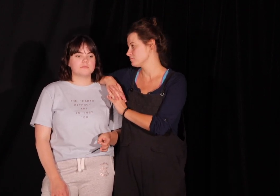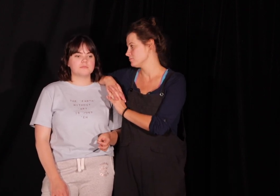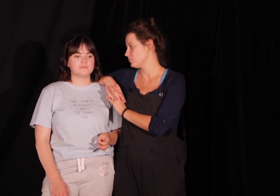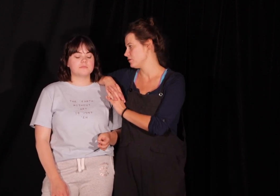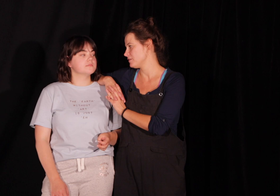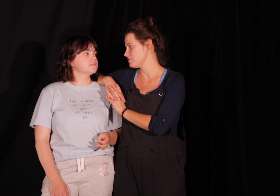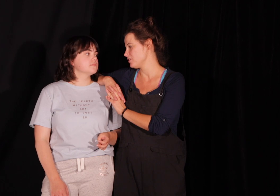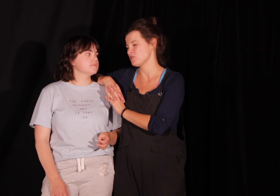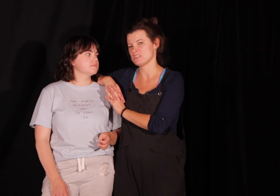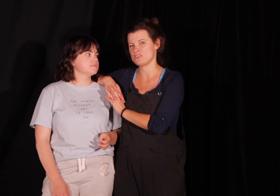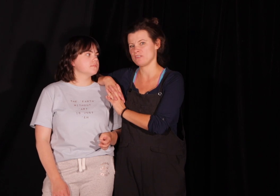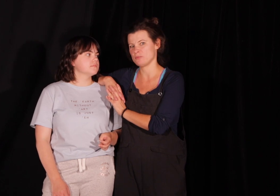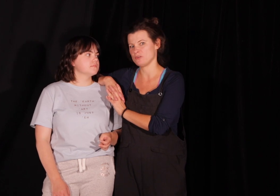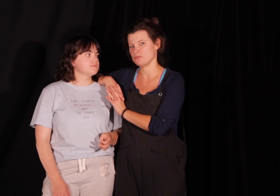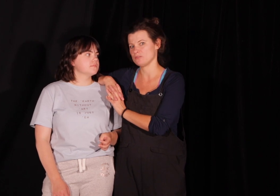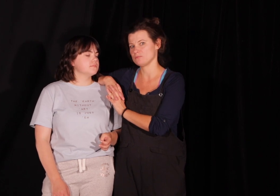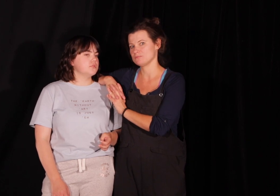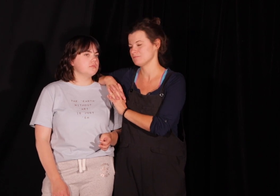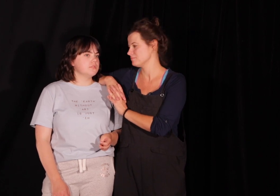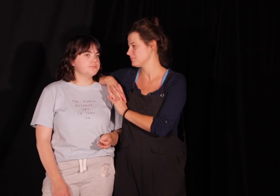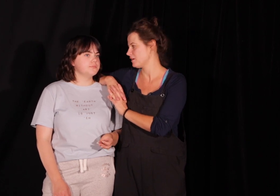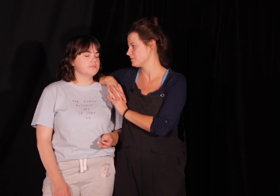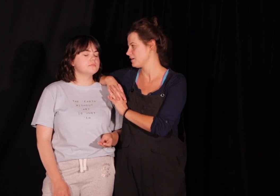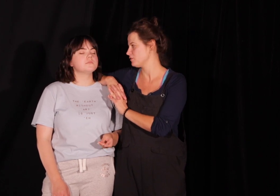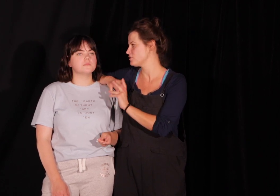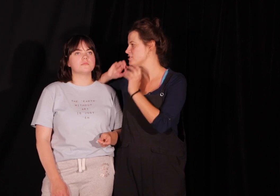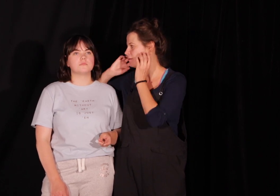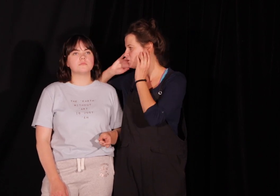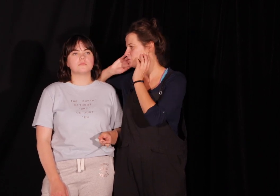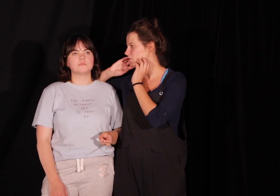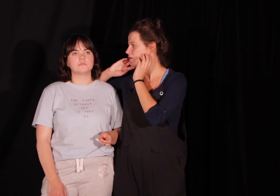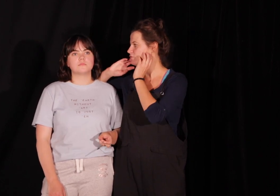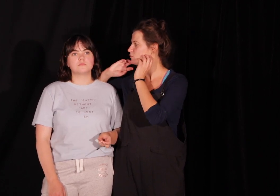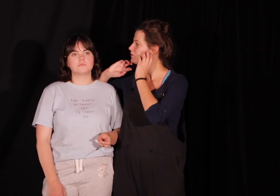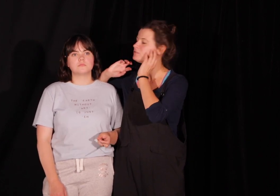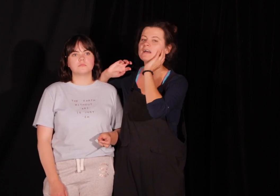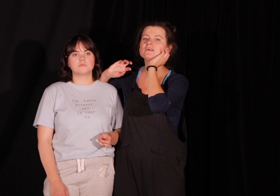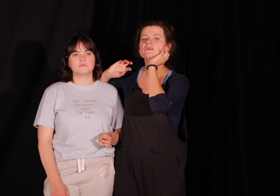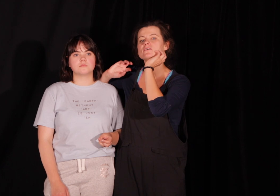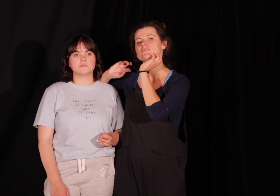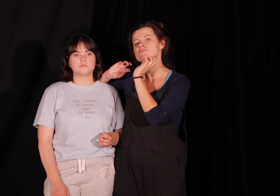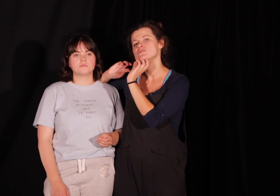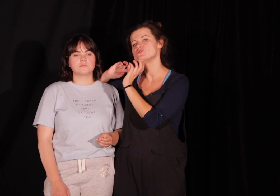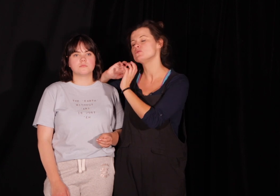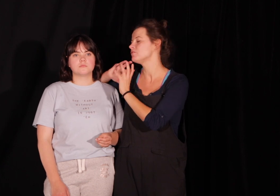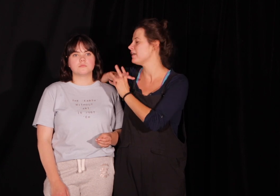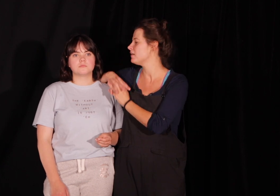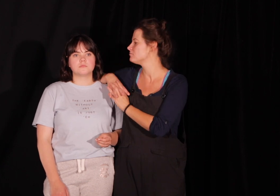ponieważ nie jest to za zdrowe podobno tak, tak, rozszerza podobno w ogóle tutaj żuchwę